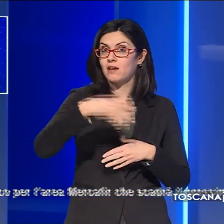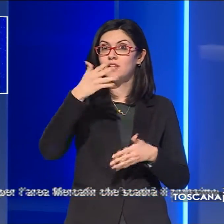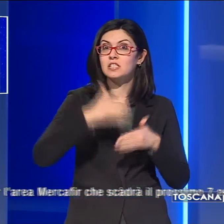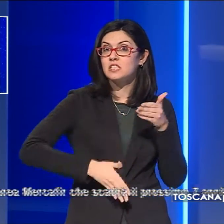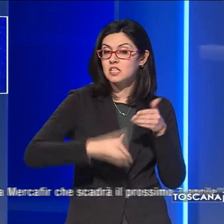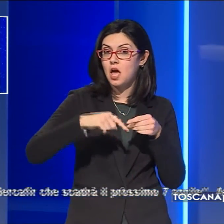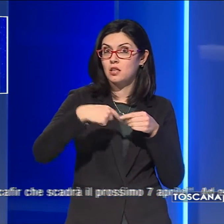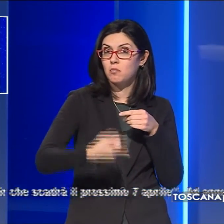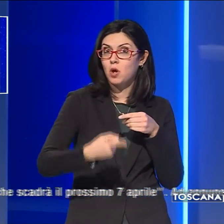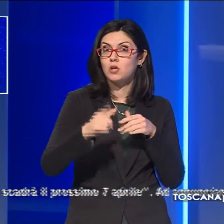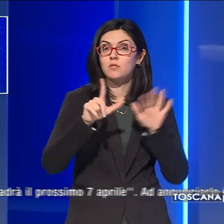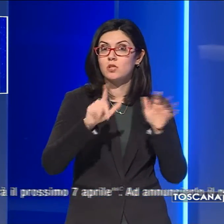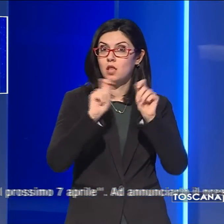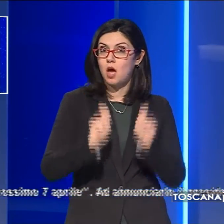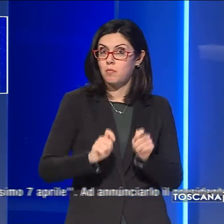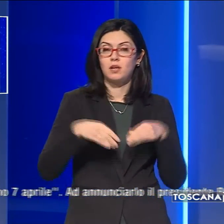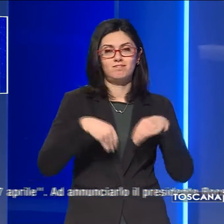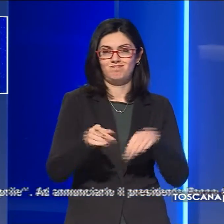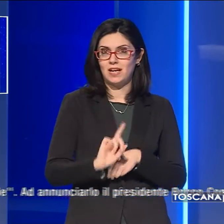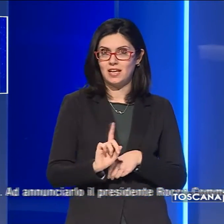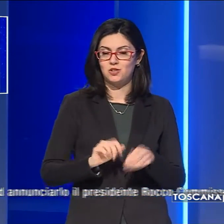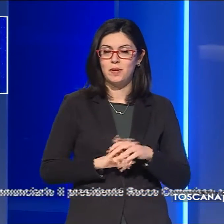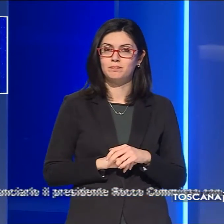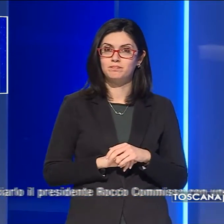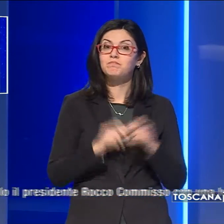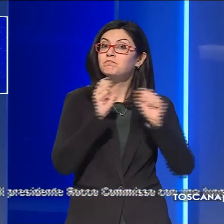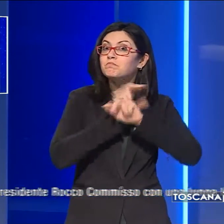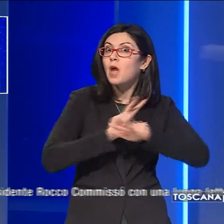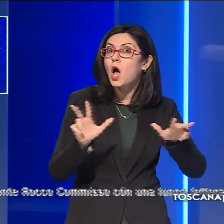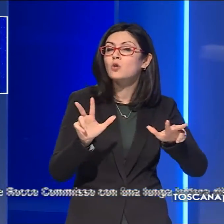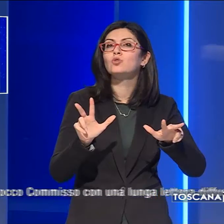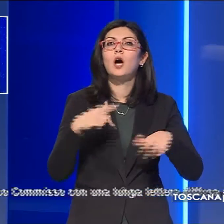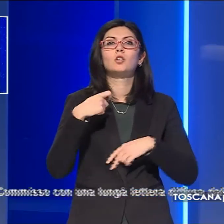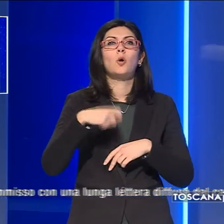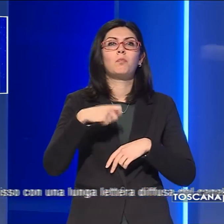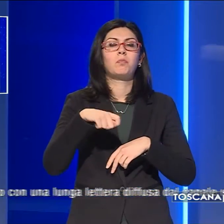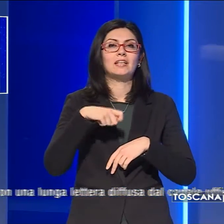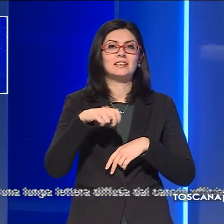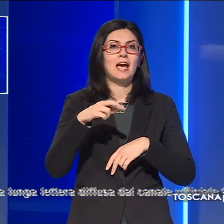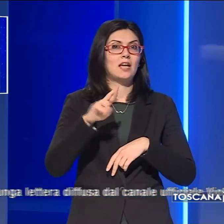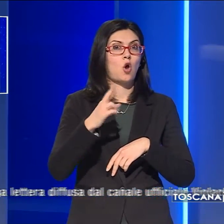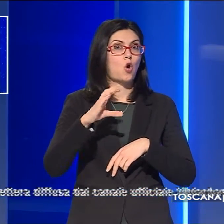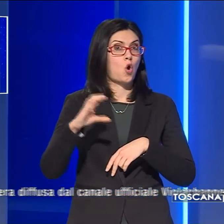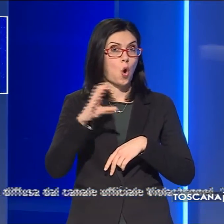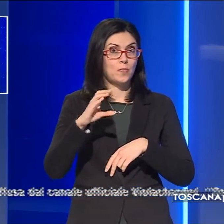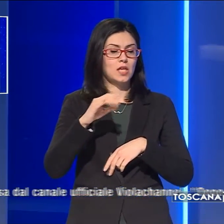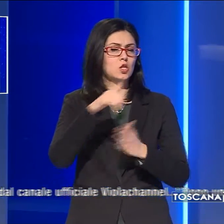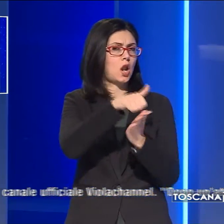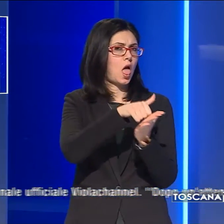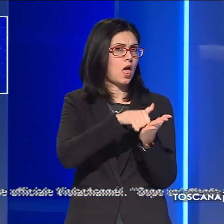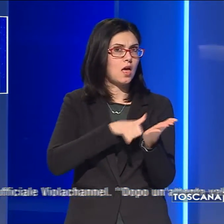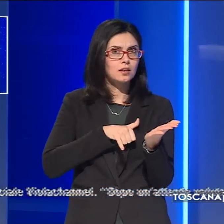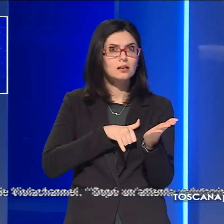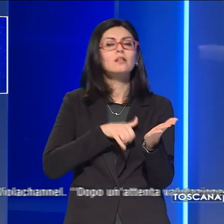prossimo 7 aprile. Ad annunciarlo il presidente Rocco Commisso con una lunga lettera